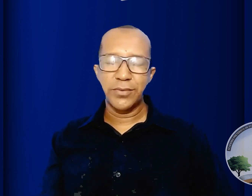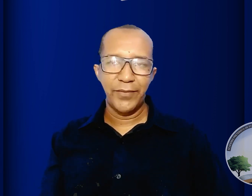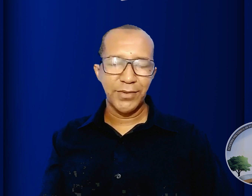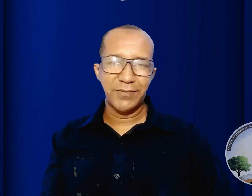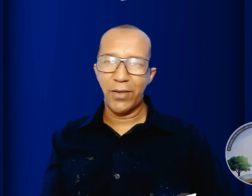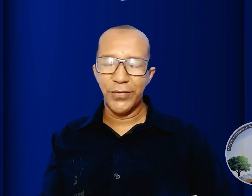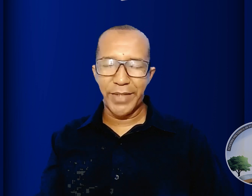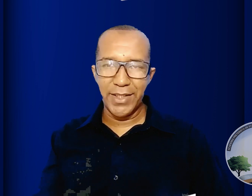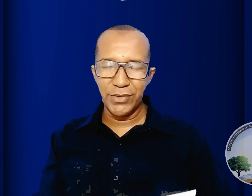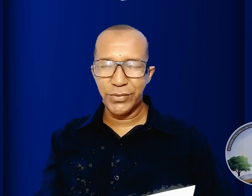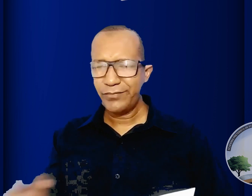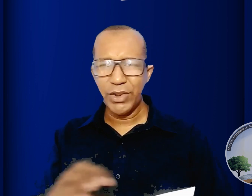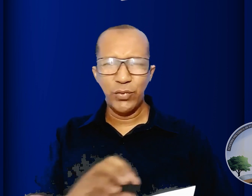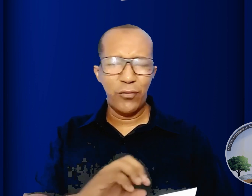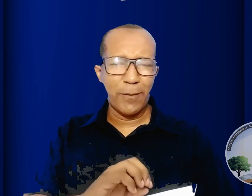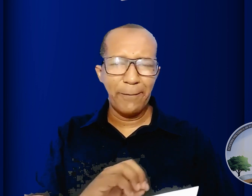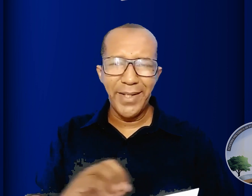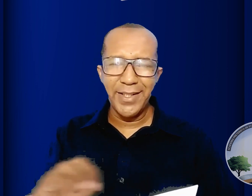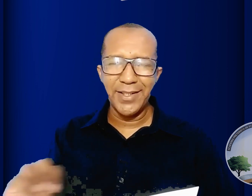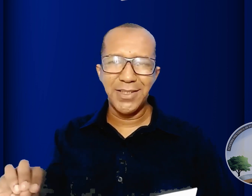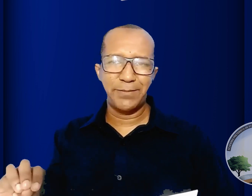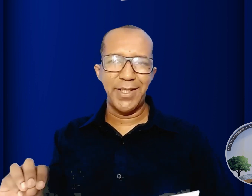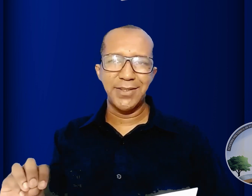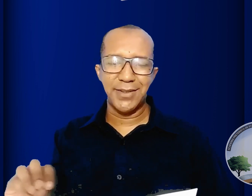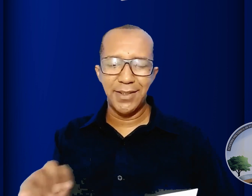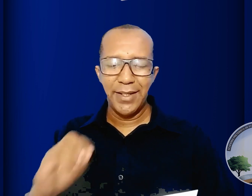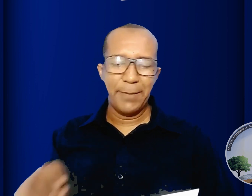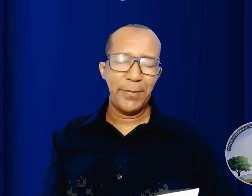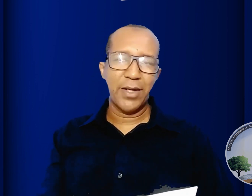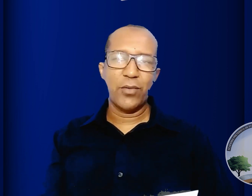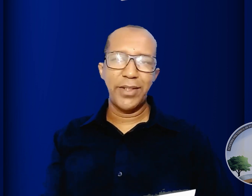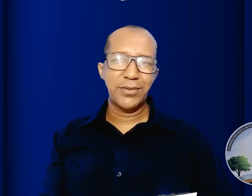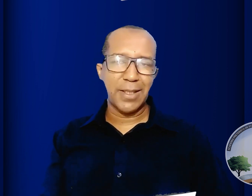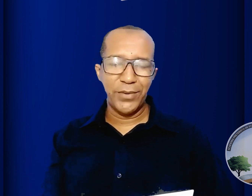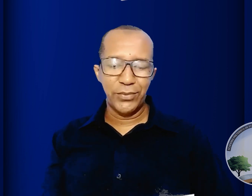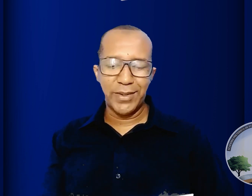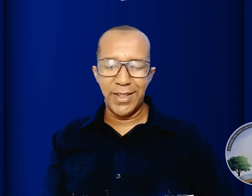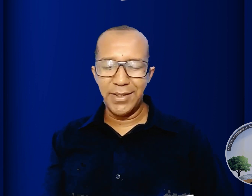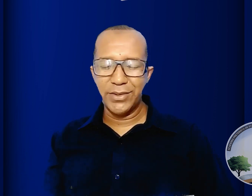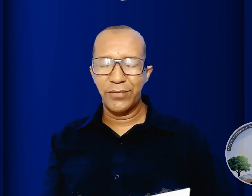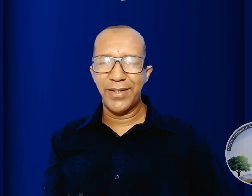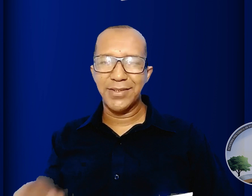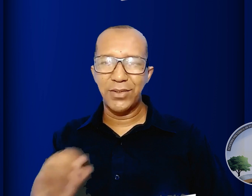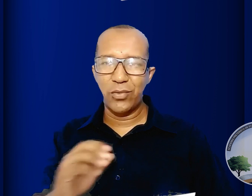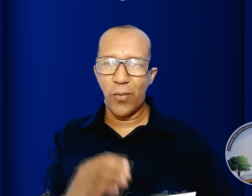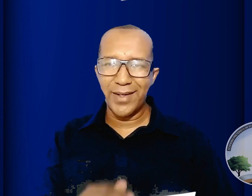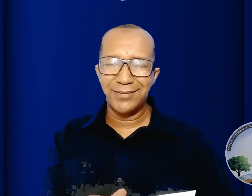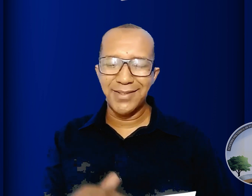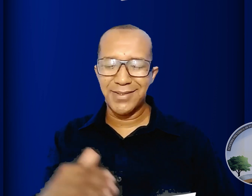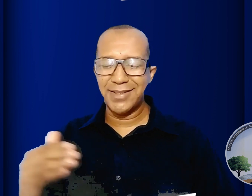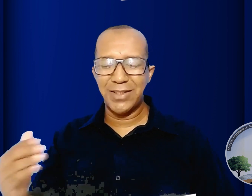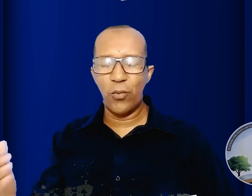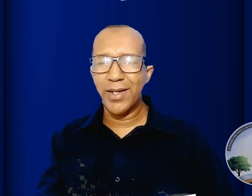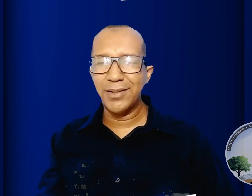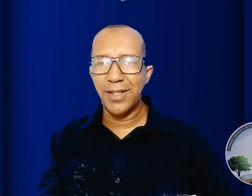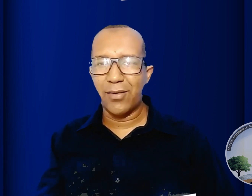você vai encontrar isso de uma forma bem explícita em 1 Coríntios capítulo 15 no versículo 47 ao 49